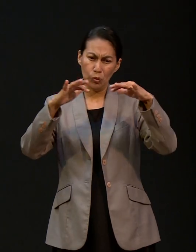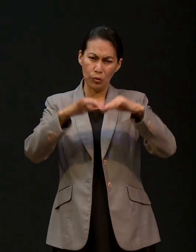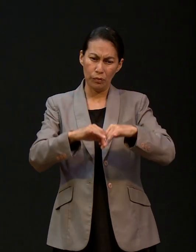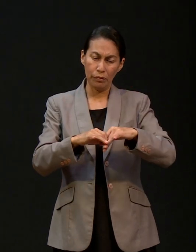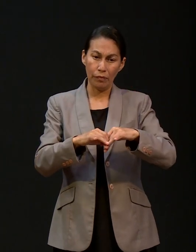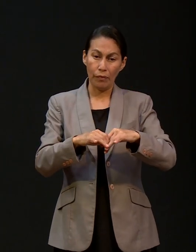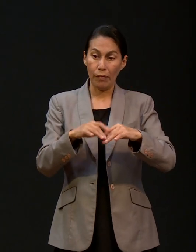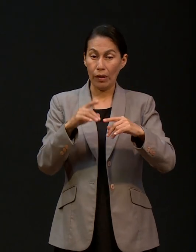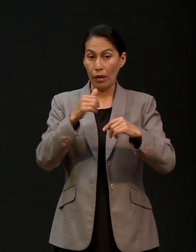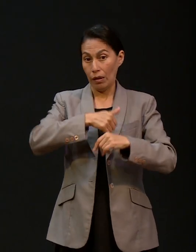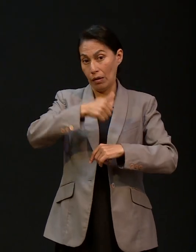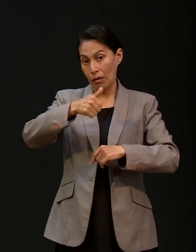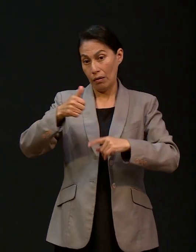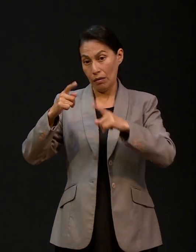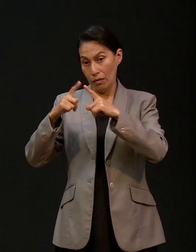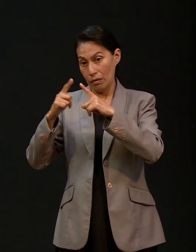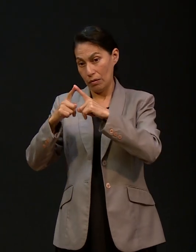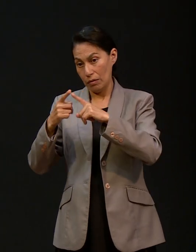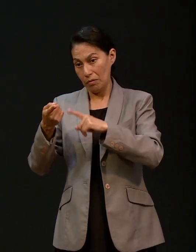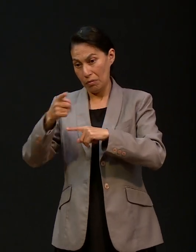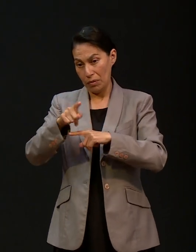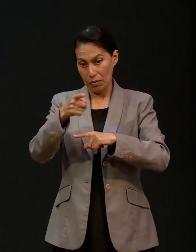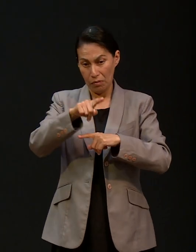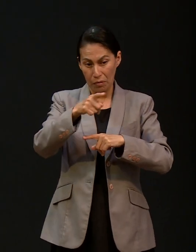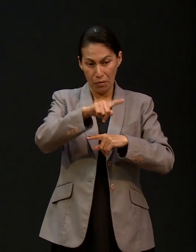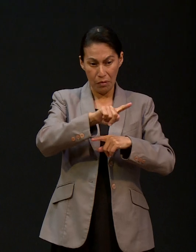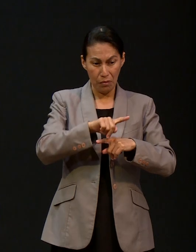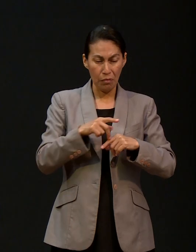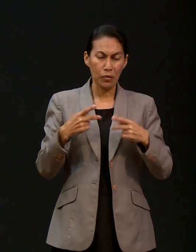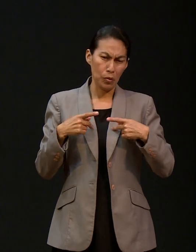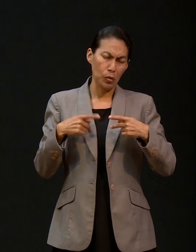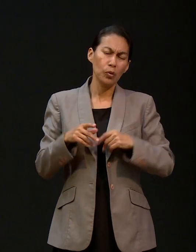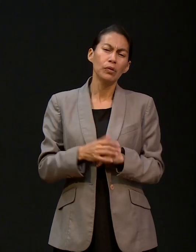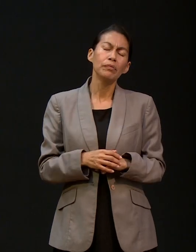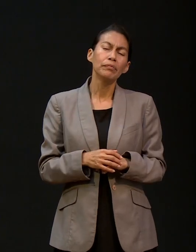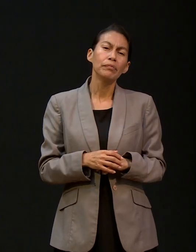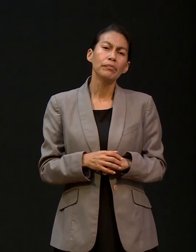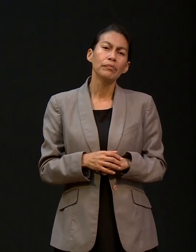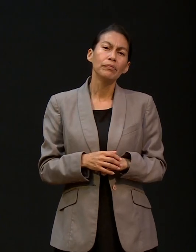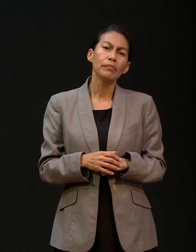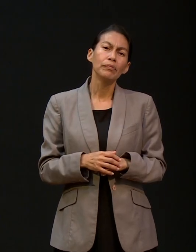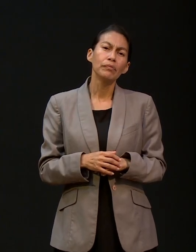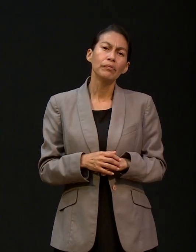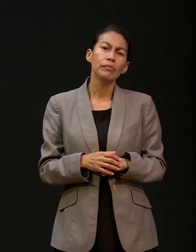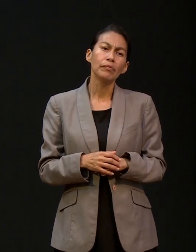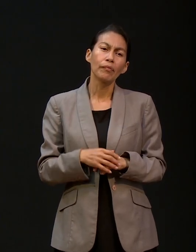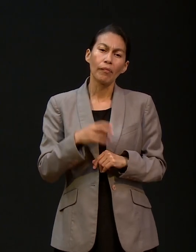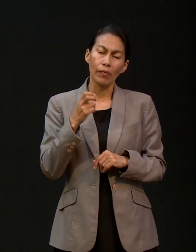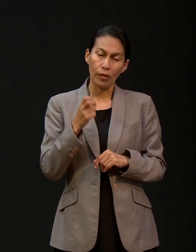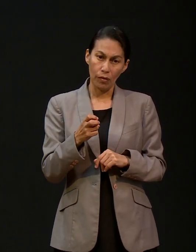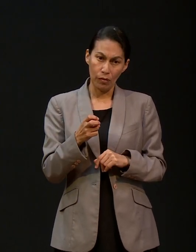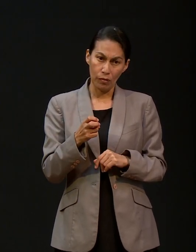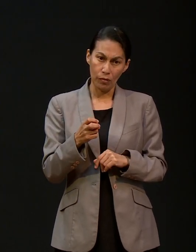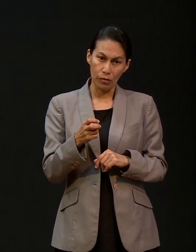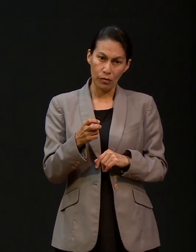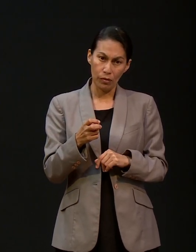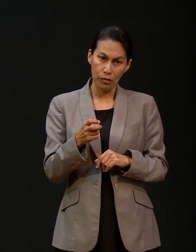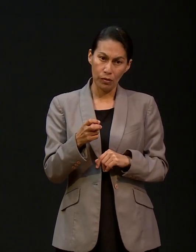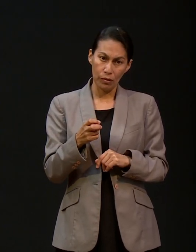Eran delegados, las iglesias tenían que nombrar a un delegado. Y nos iban a reunir en una ciudad para darnos